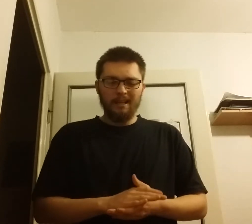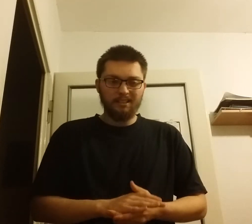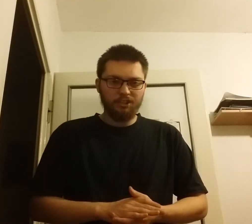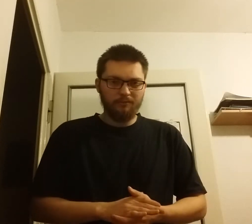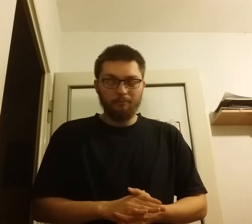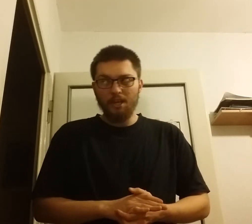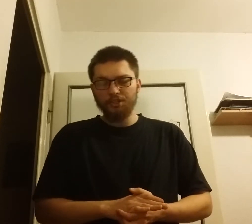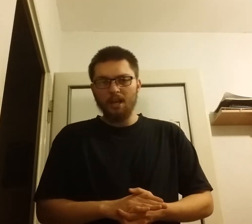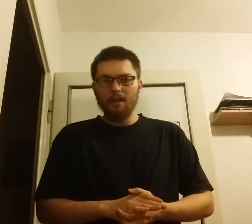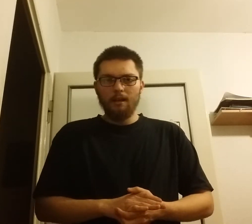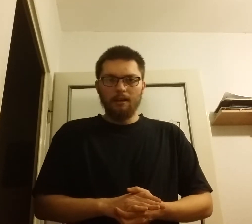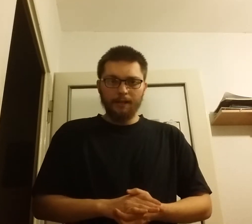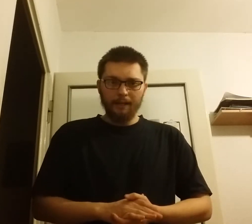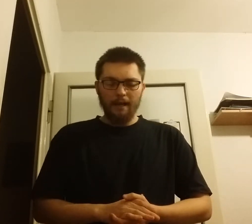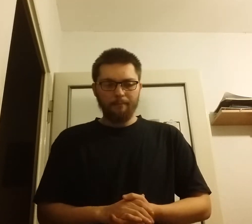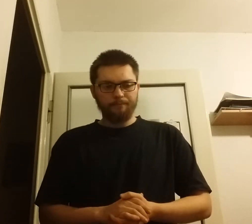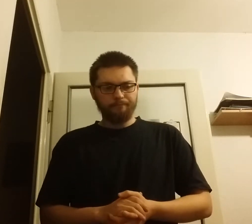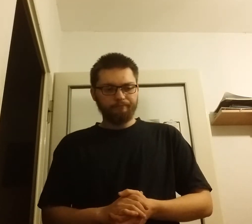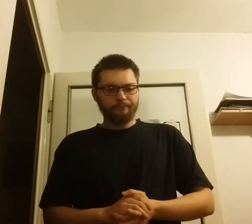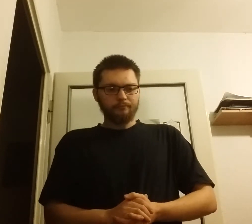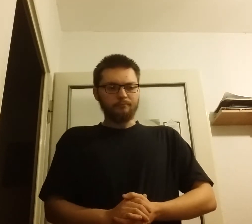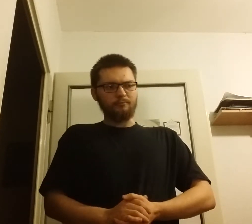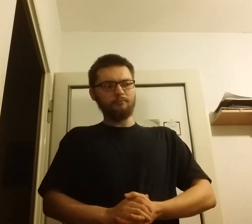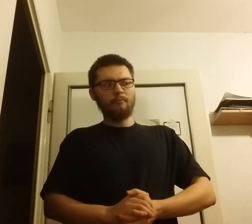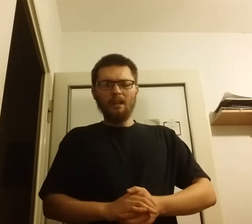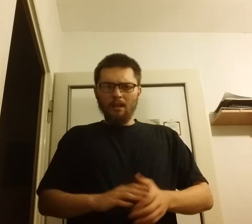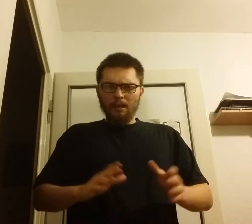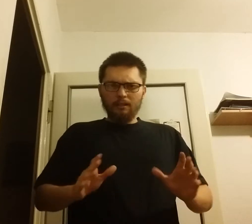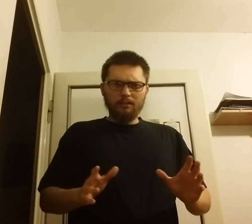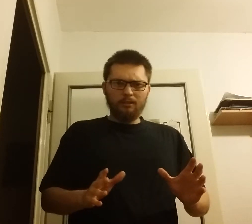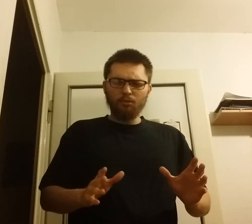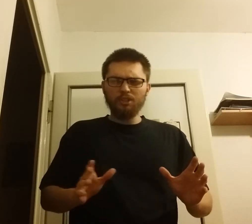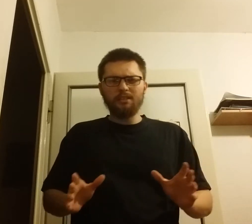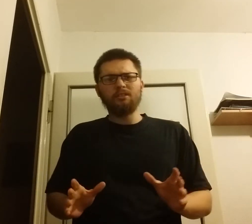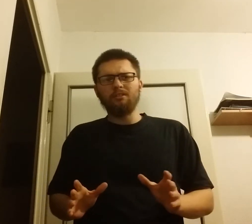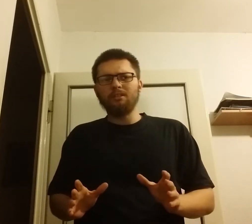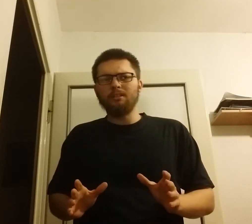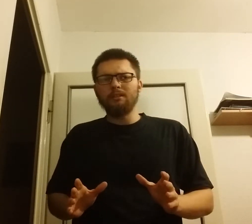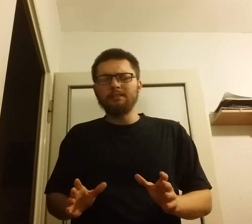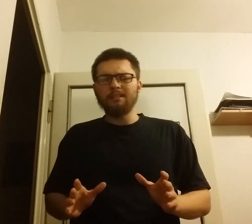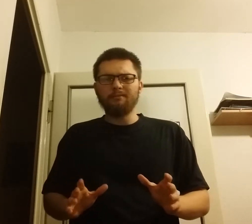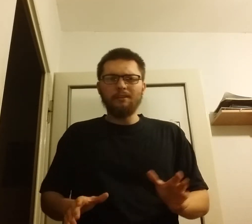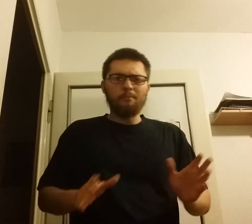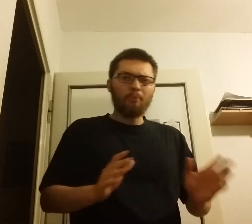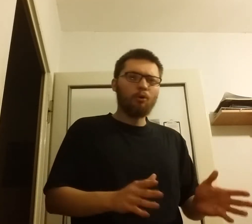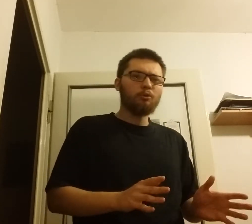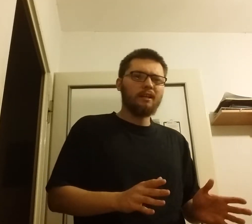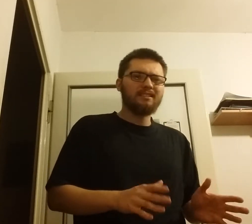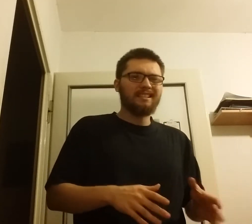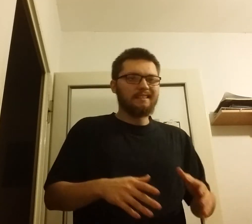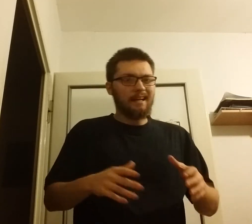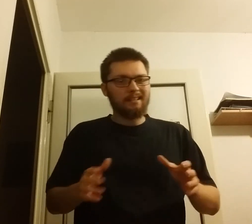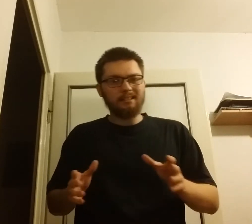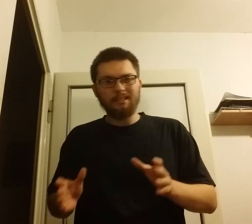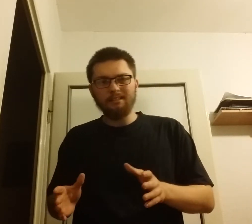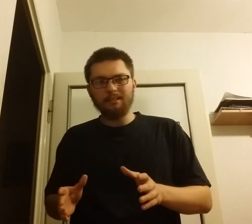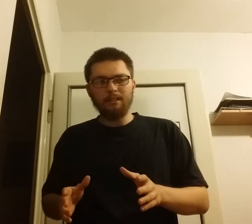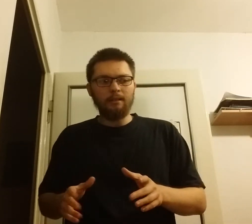mieście Ryga Różnie jest to nazywane pokój ryski traktat ryski